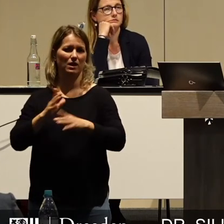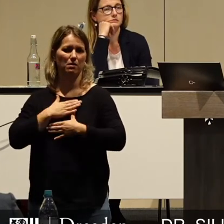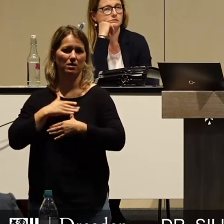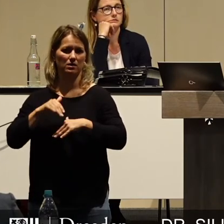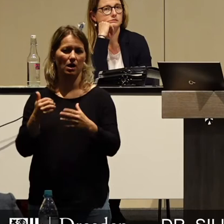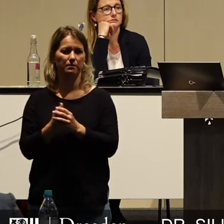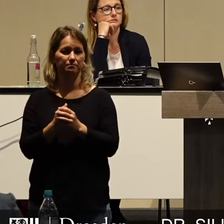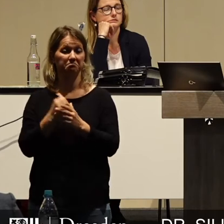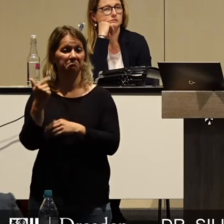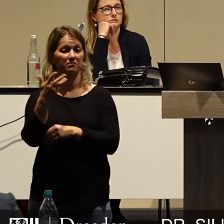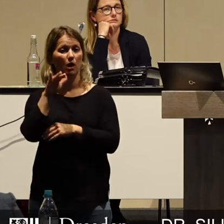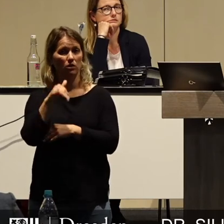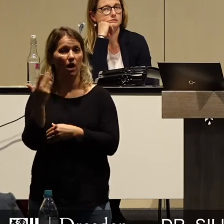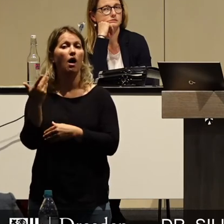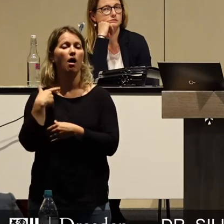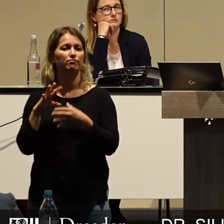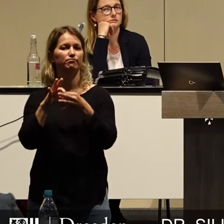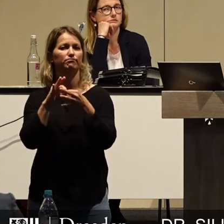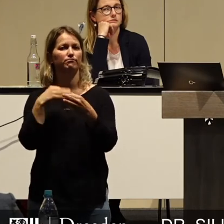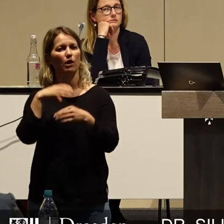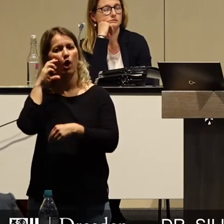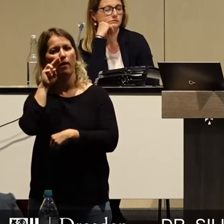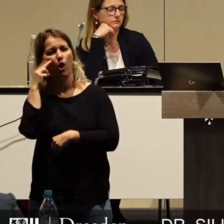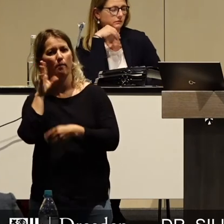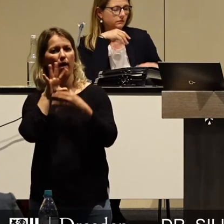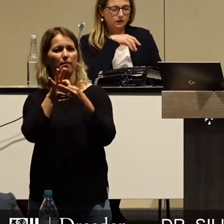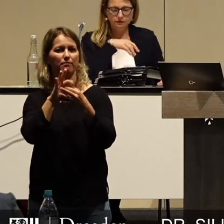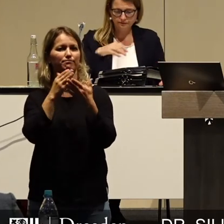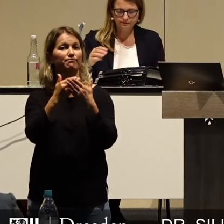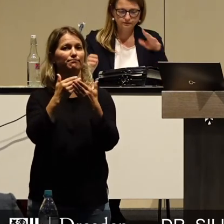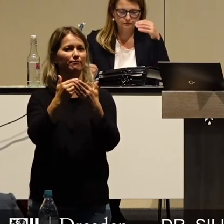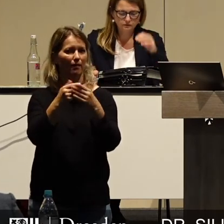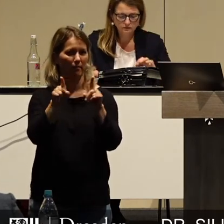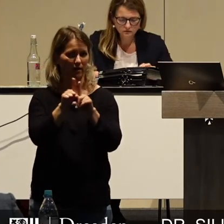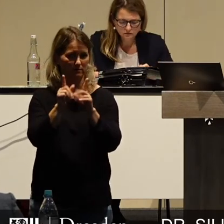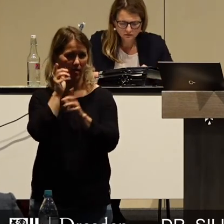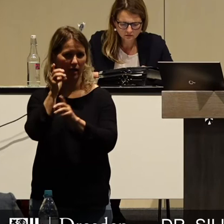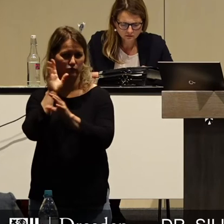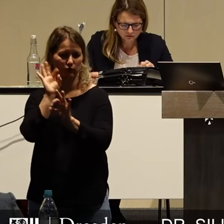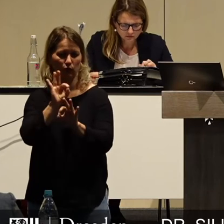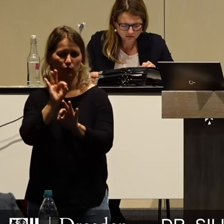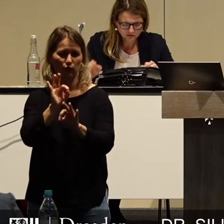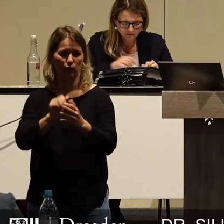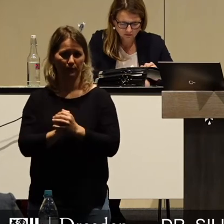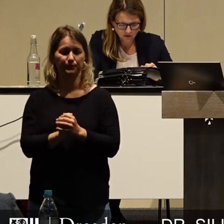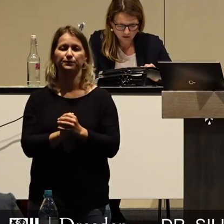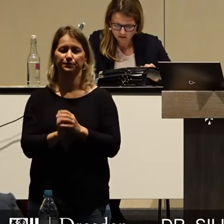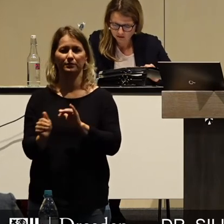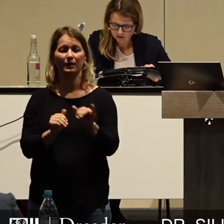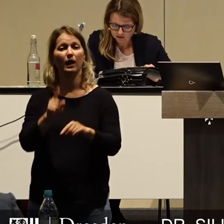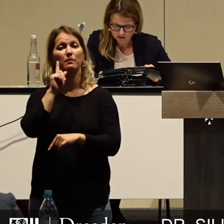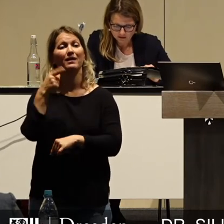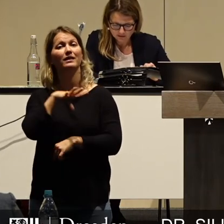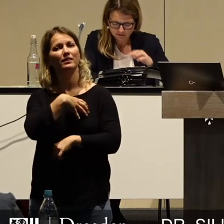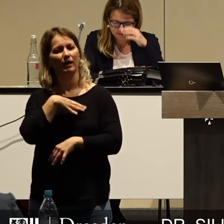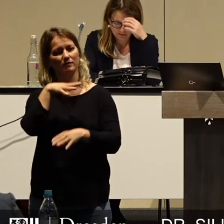Viele haben außerdem eine enge Bindung zu ihren Großeltern. Da kommt auch das Märchenlesen dann bestimmt nicht zu kurz. Ich spreche hier von unseren Dresdner